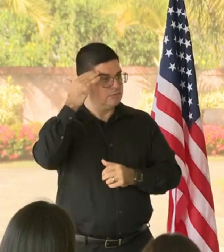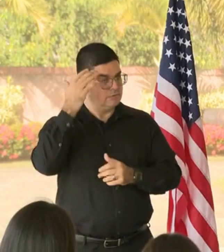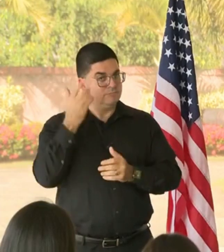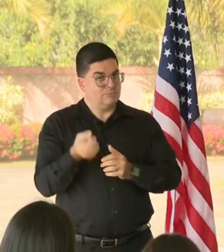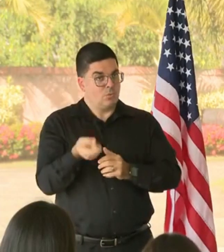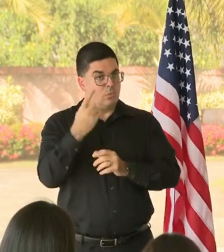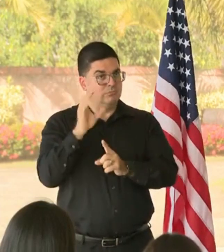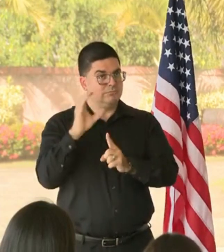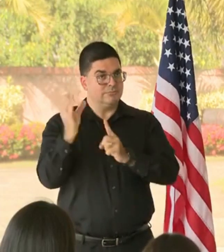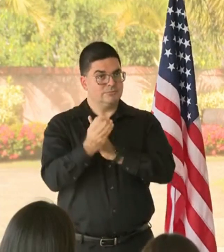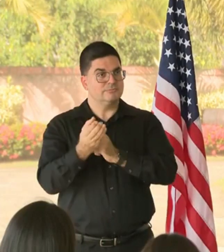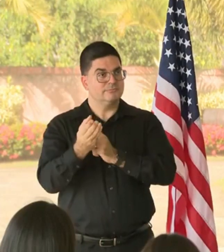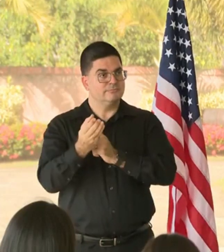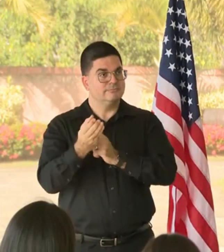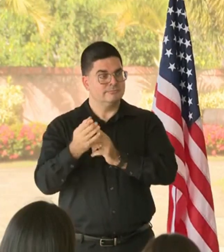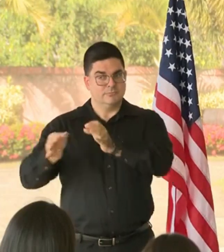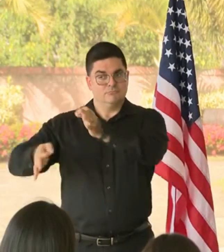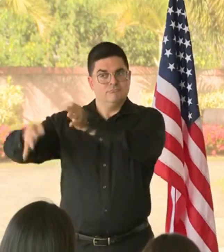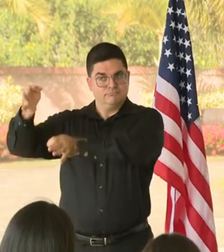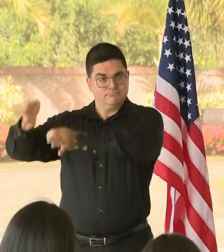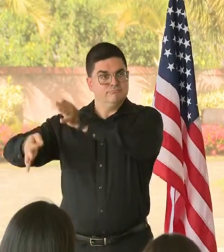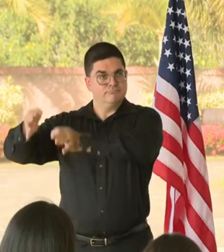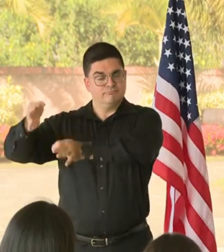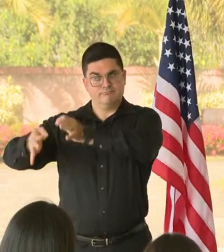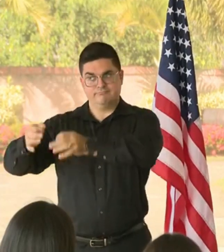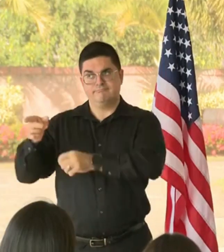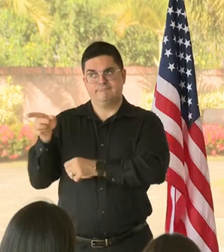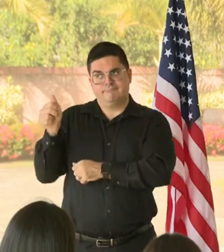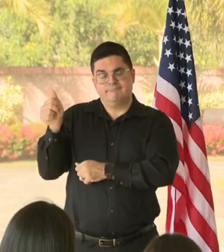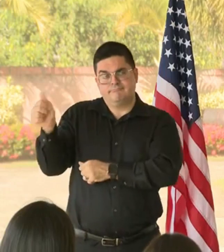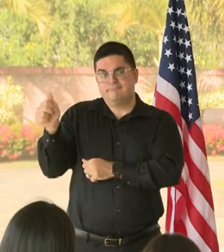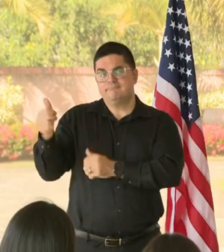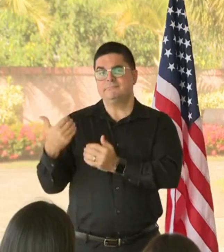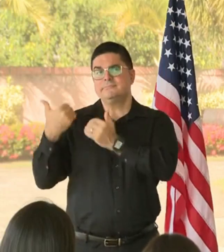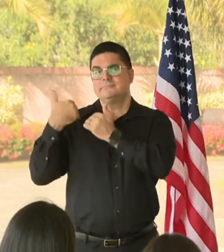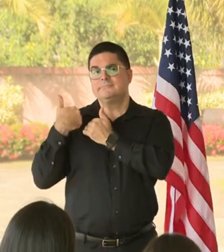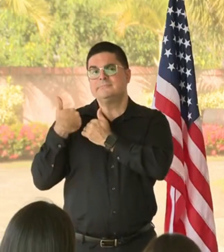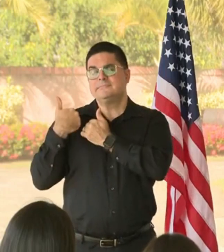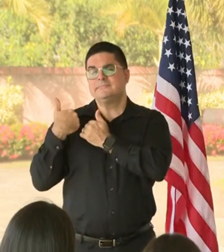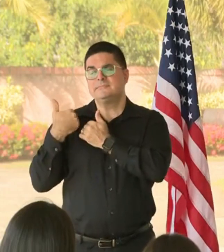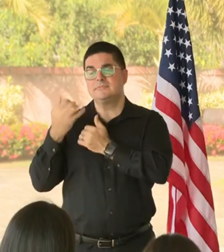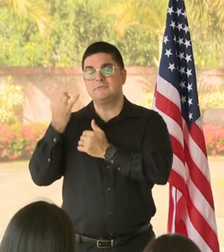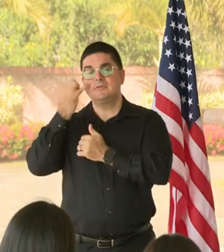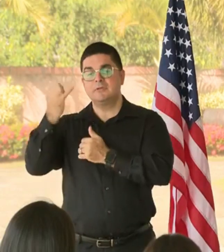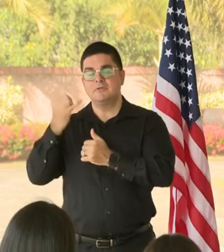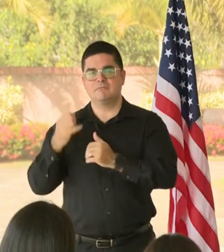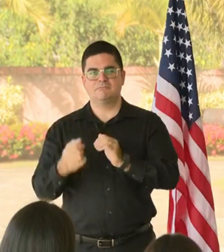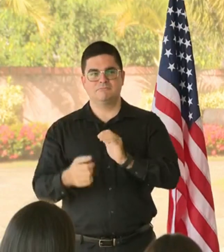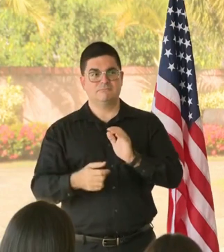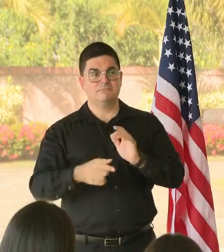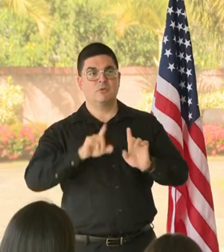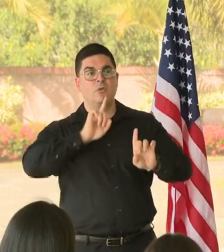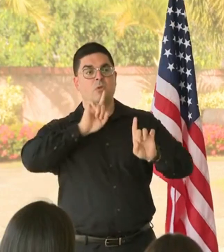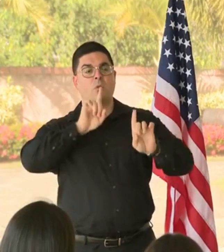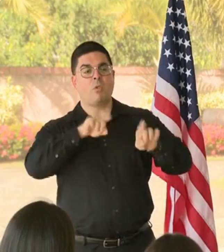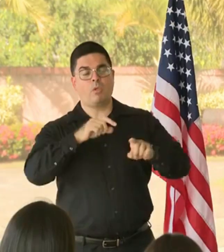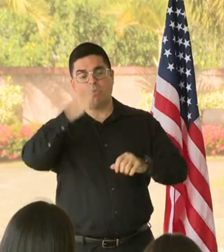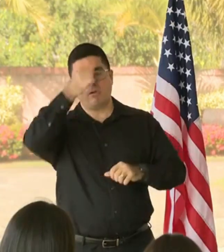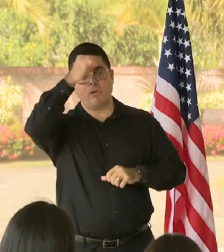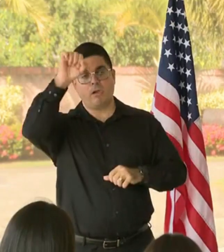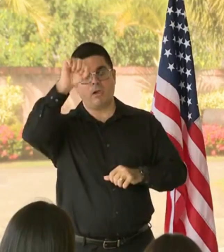de manera presencial y que haya tenido un ingreso máximo de 55 mil dólares durante el año natural